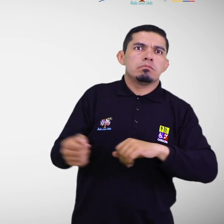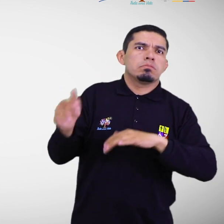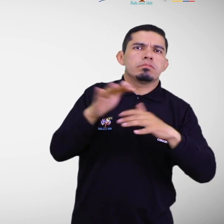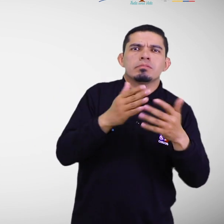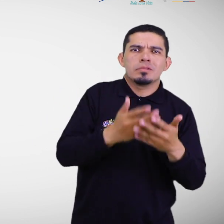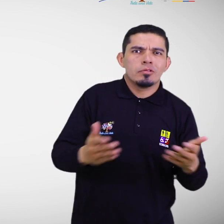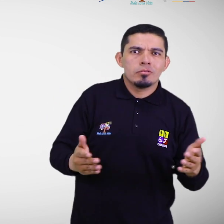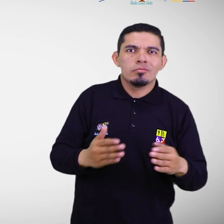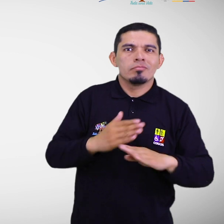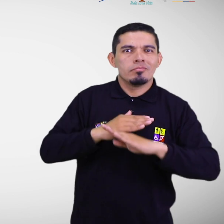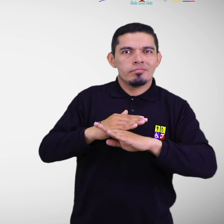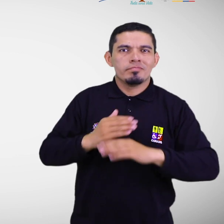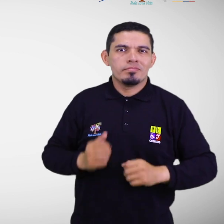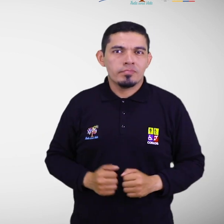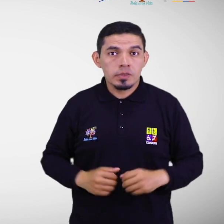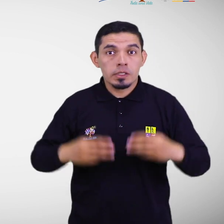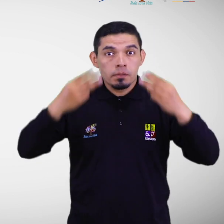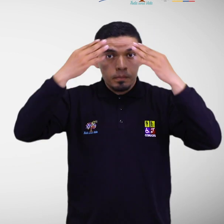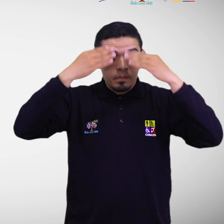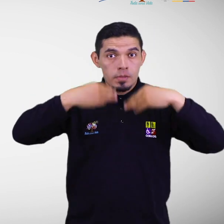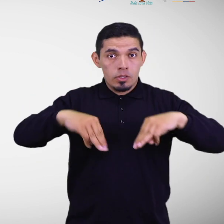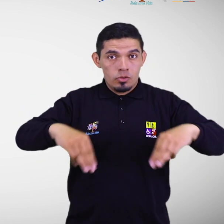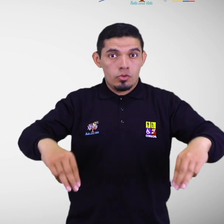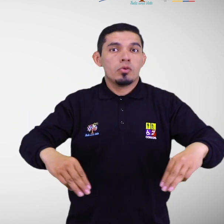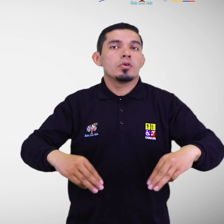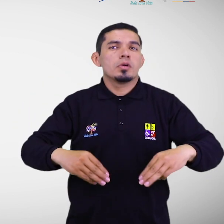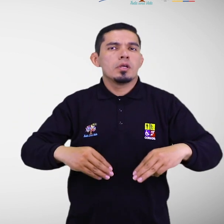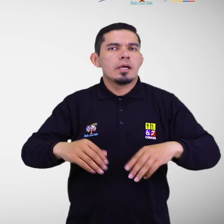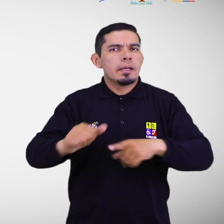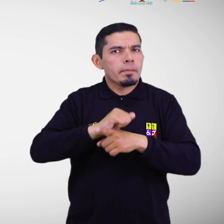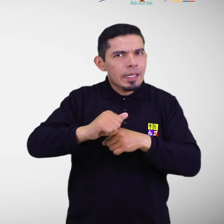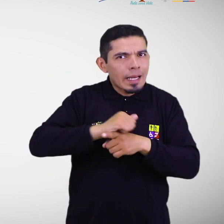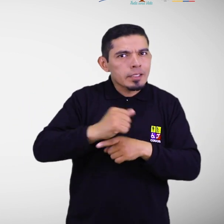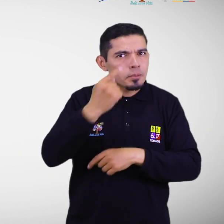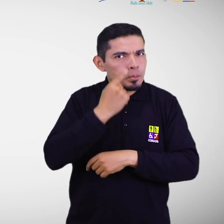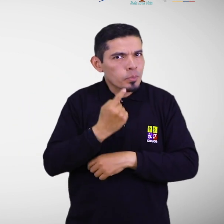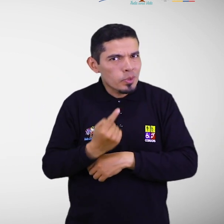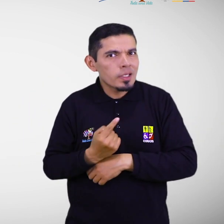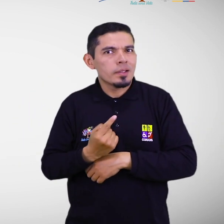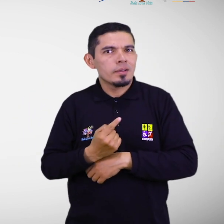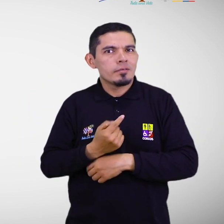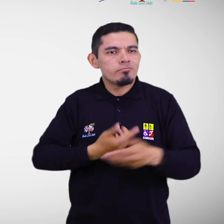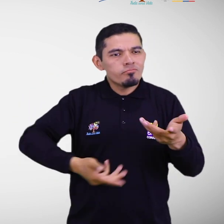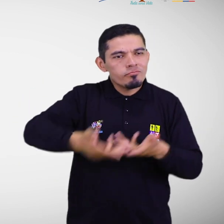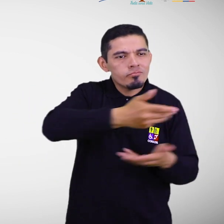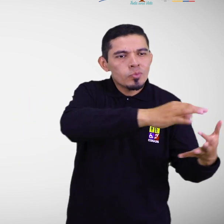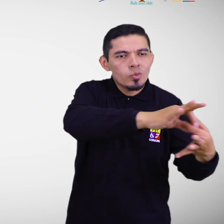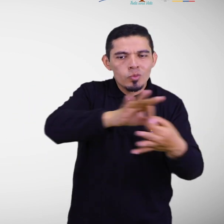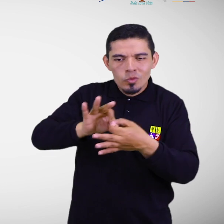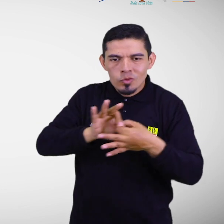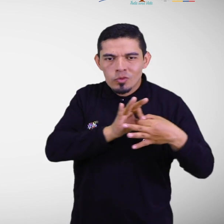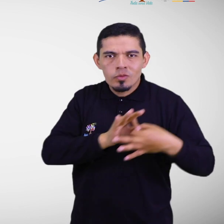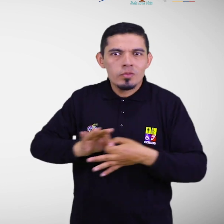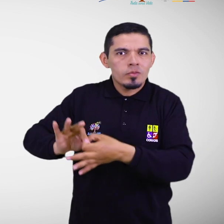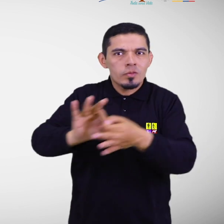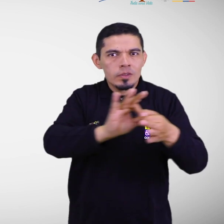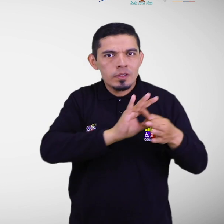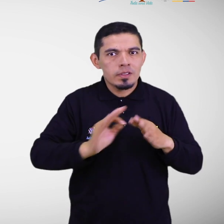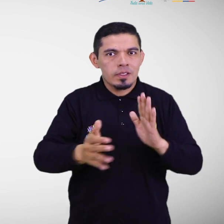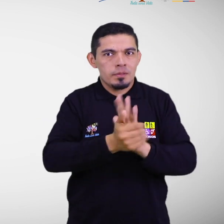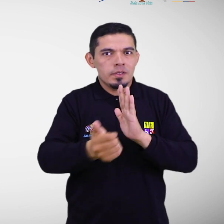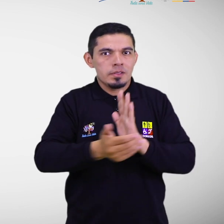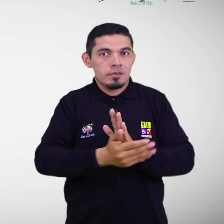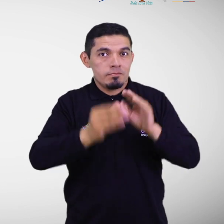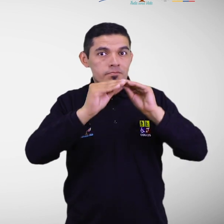Utilizando metodología incluyente con ejercicios prácticos que promuevan la interacción entre los participantes y capacitadores.